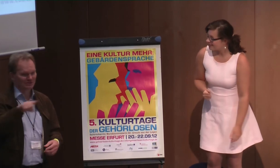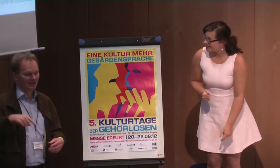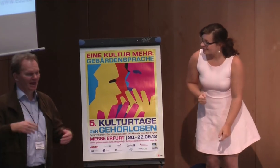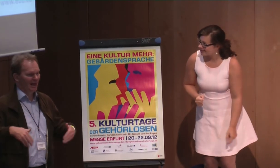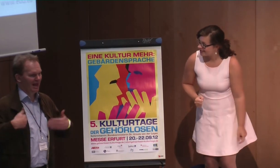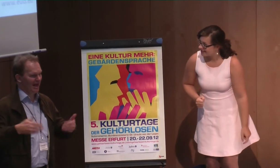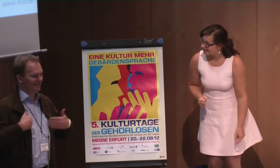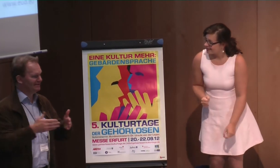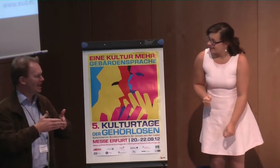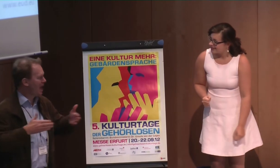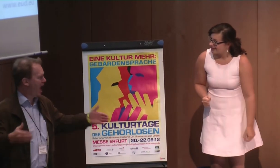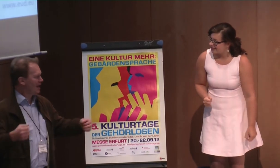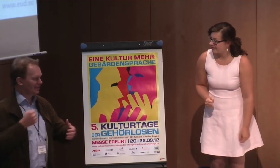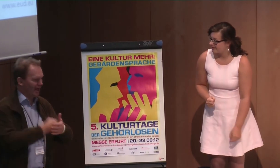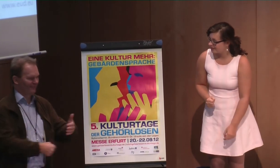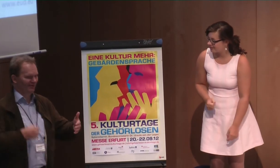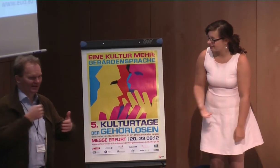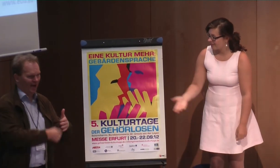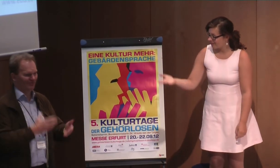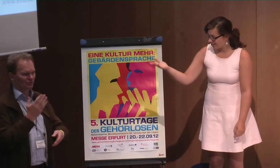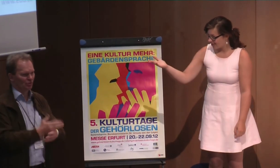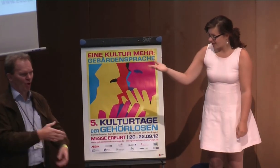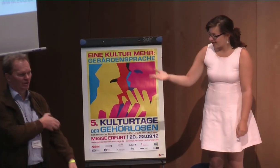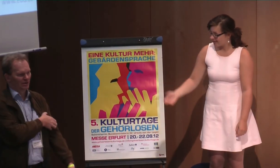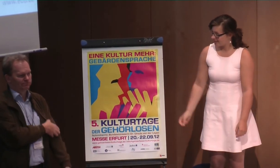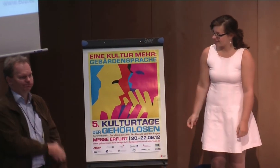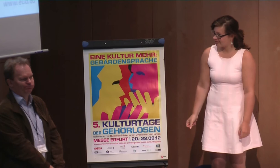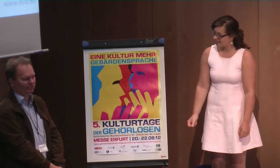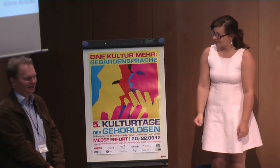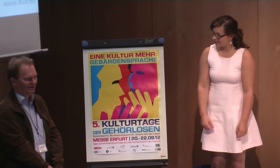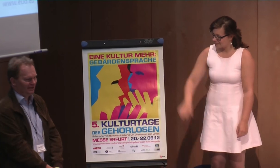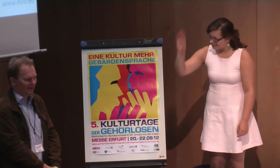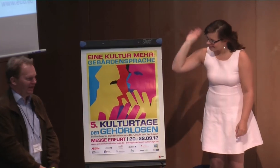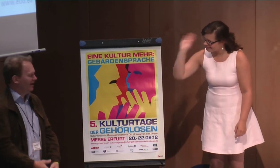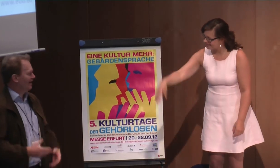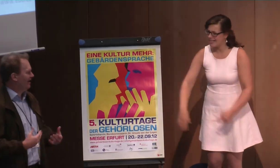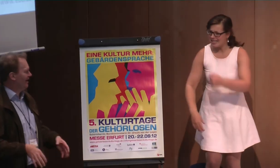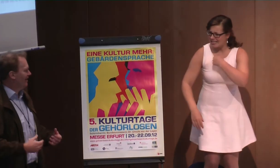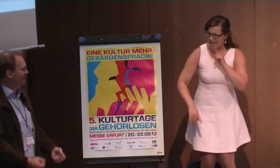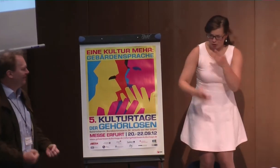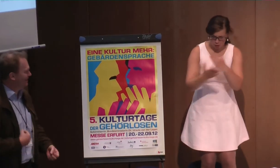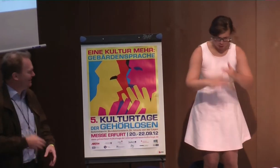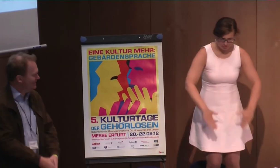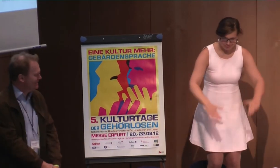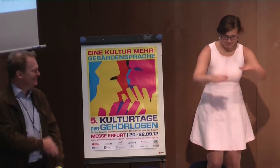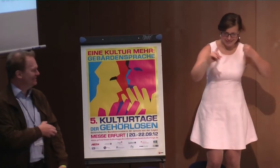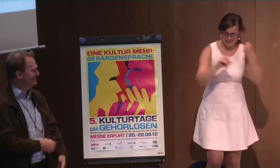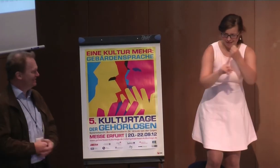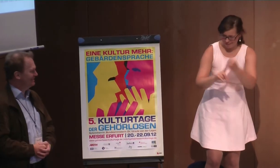EU oder auf die Länderinnen denkt. Ich glaube, bei uns gehört, dass das Motto Lebenslabor kommt und irgendwann Rutschen erreicht. Ich bin ja